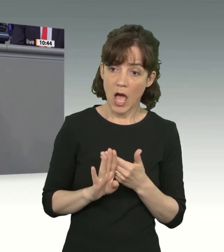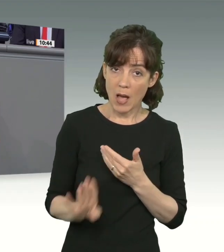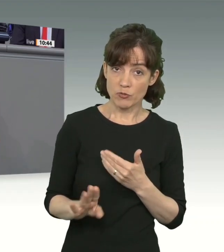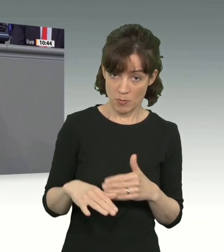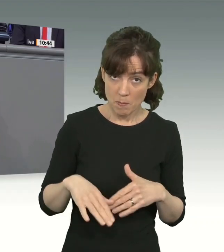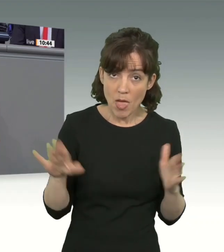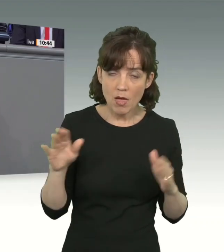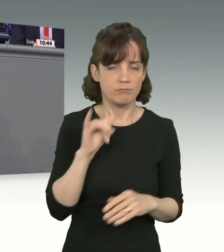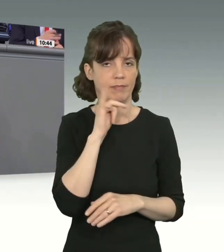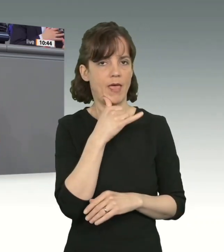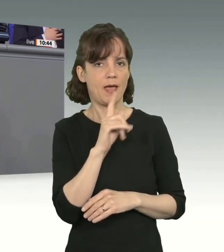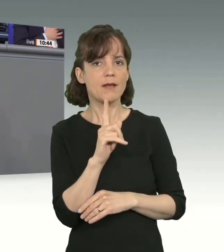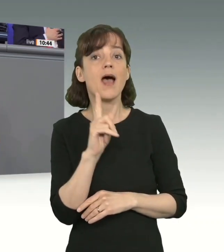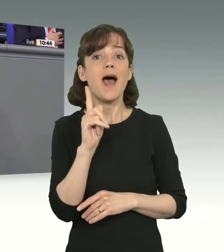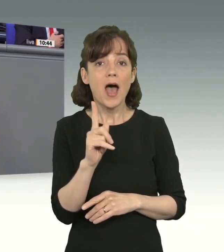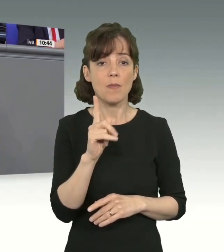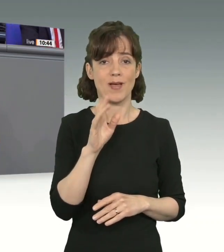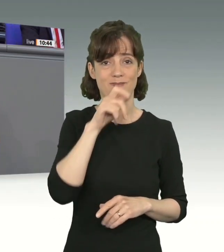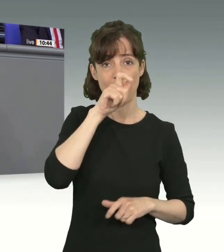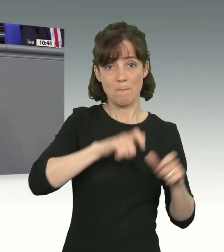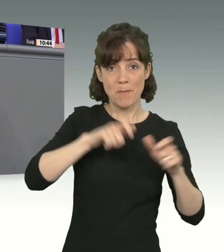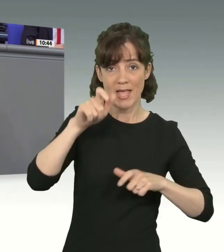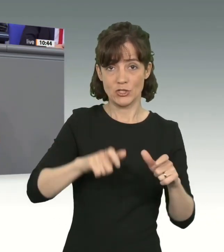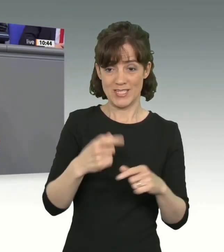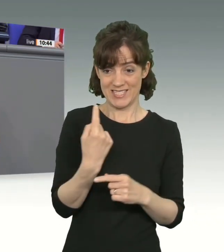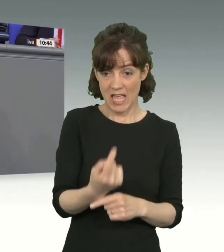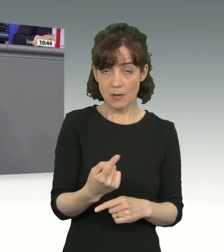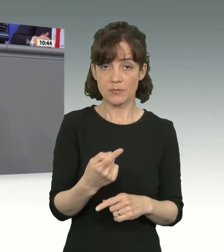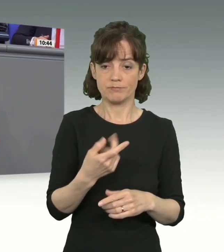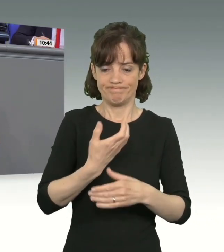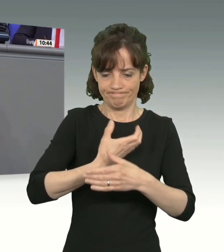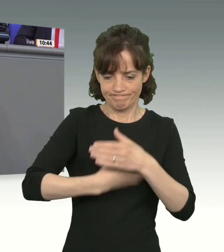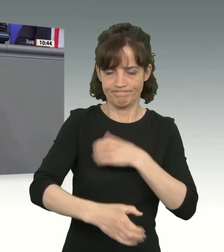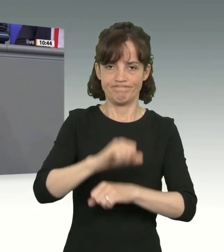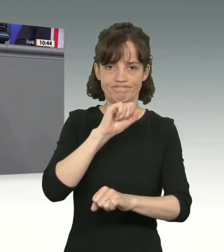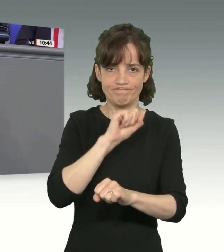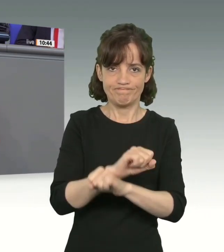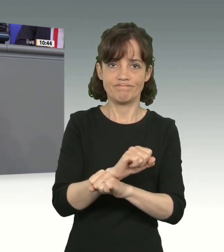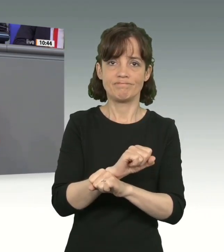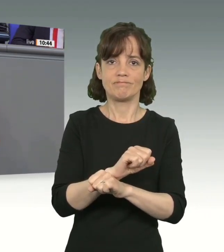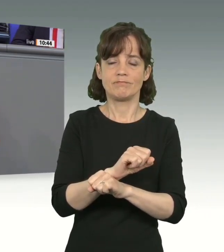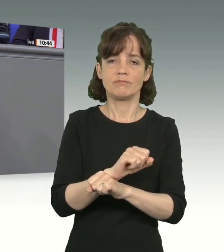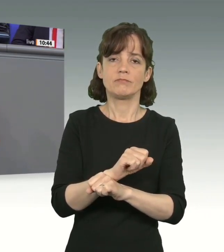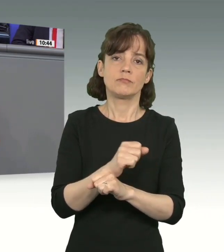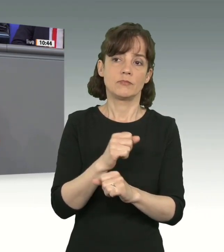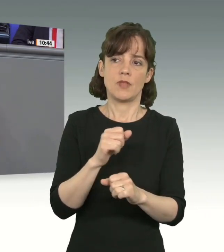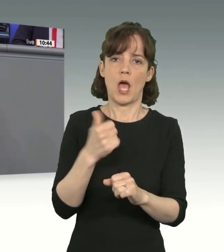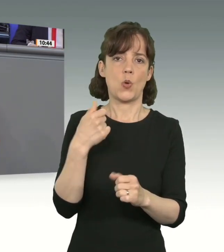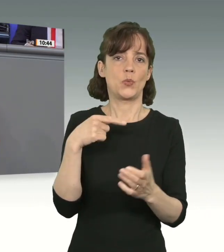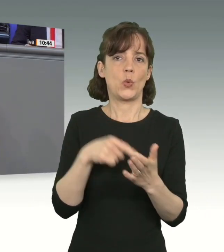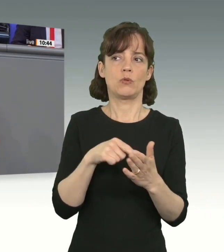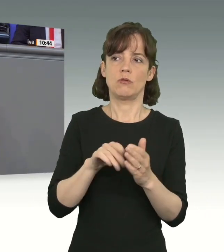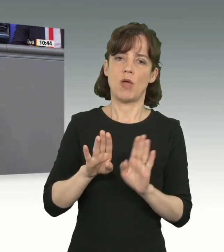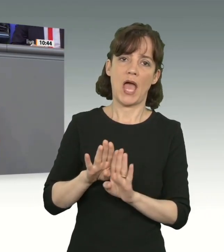Aber für die Menschen, die aus dem alleinigen Grund eingesperrt werden, um ihre Abschiebungen durchzusetzen, macht es einen